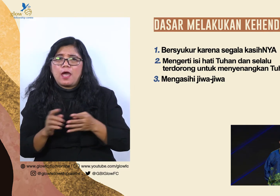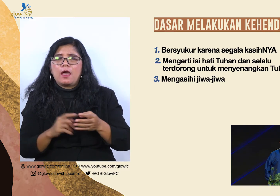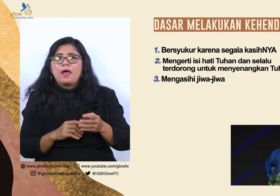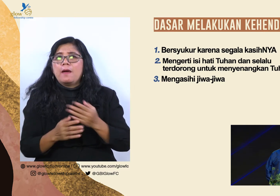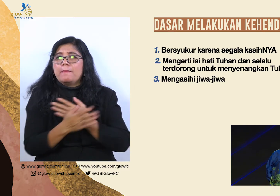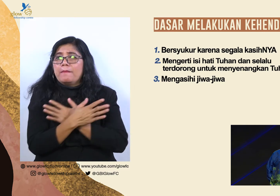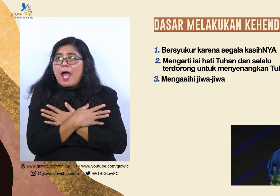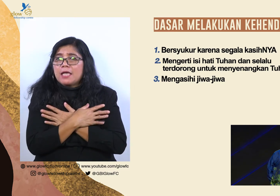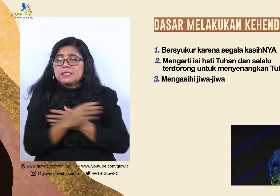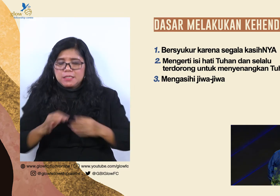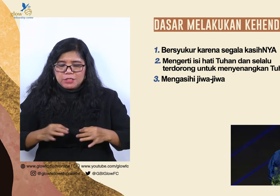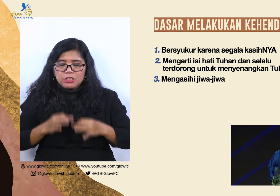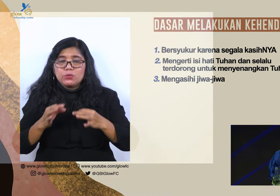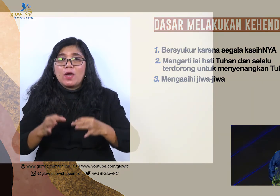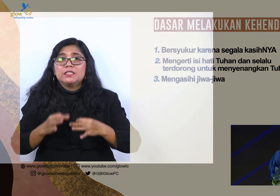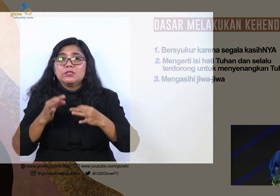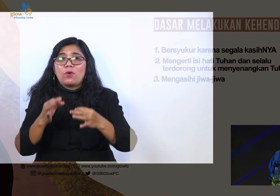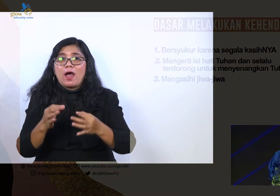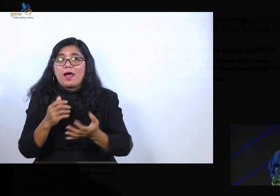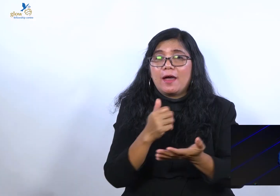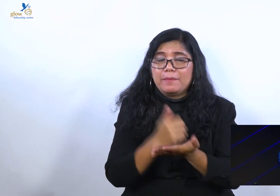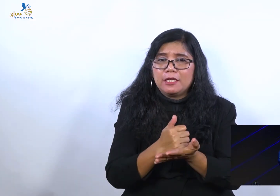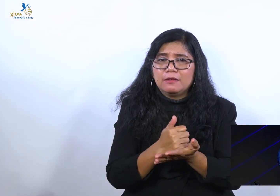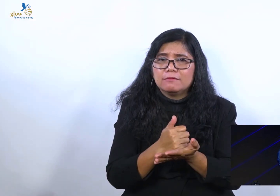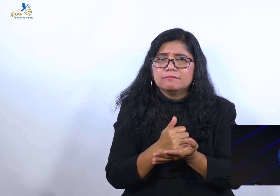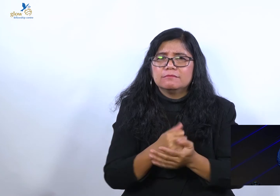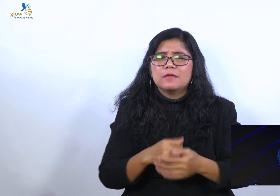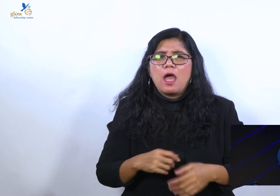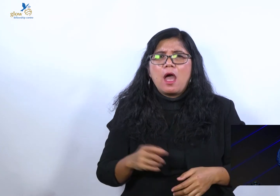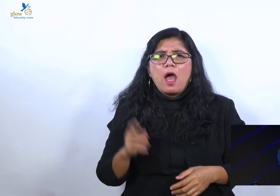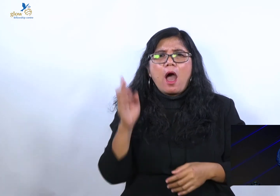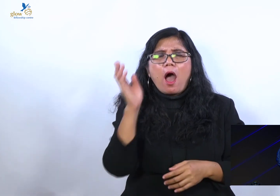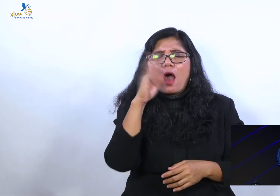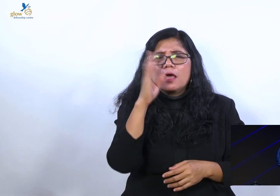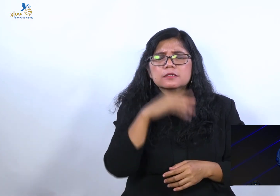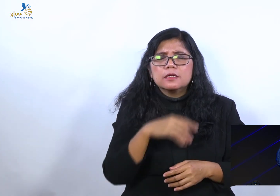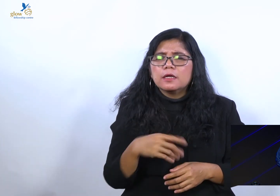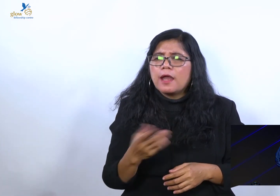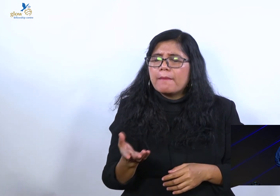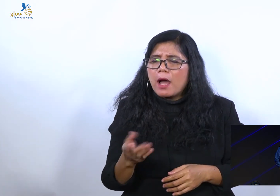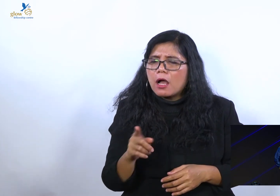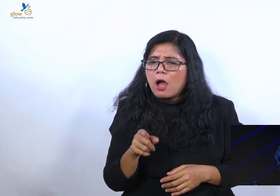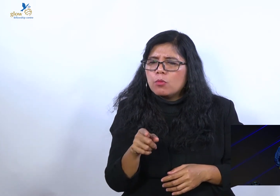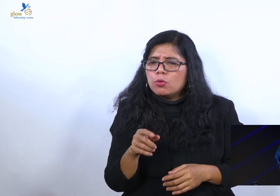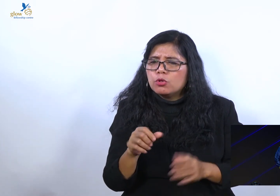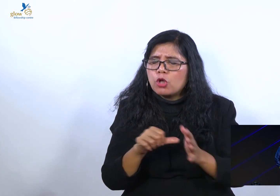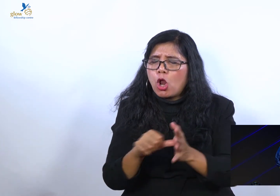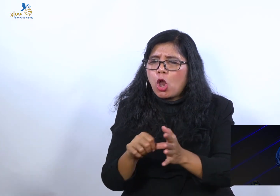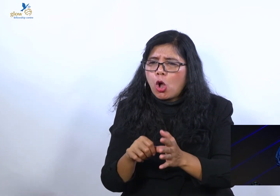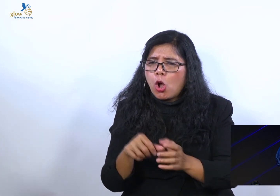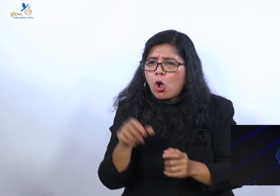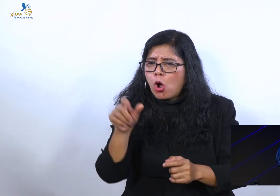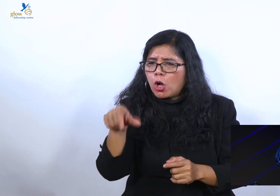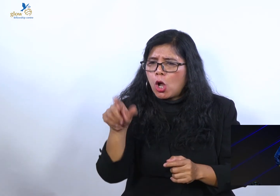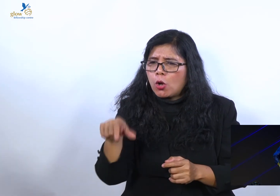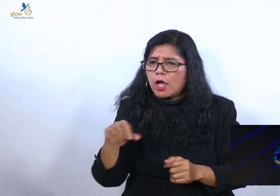Kenapa kamu tolong orang yang susah? Orang dunia jawab apa? Karena saya percaya hukum karma. Satu